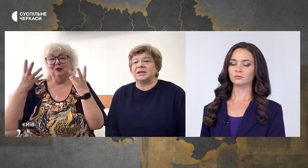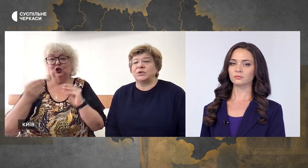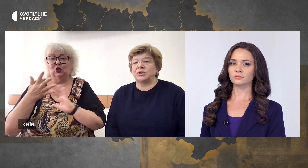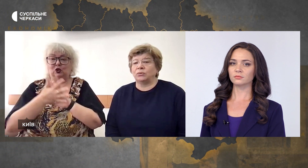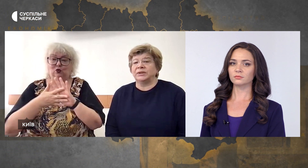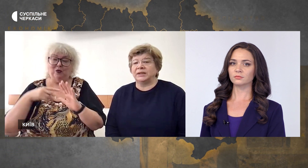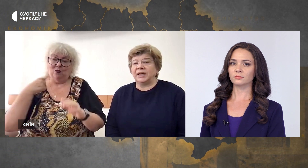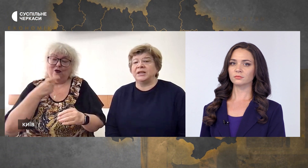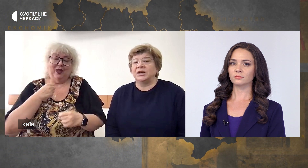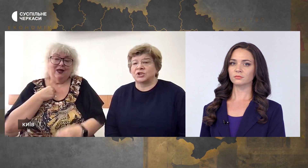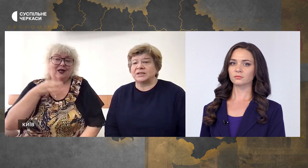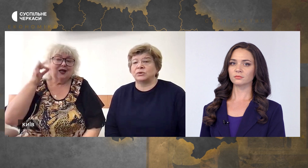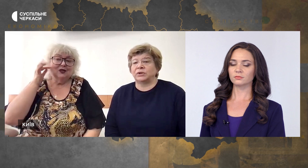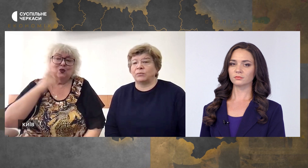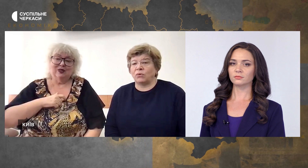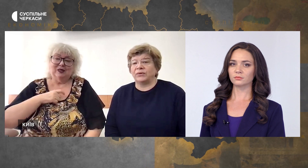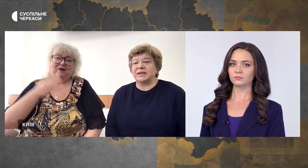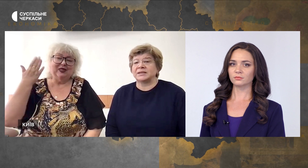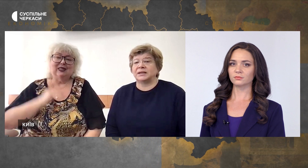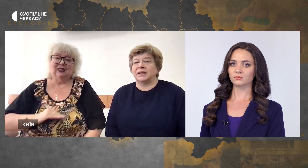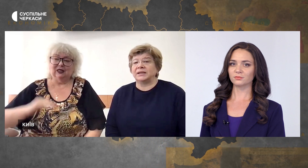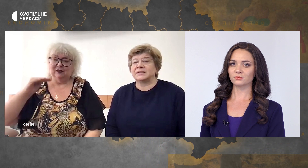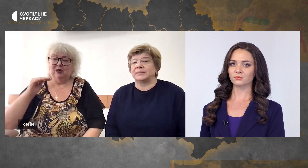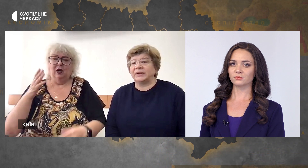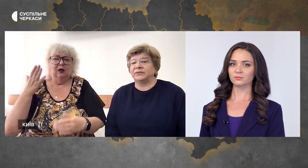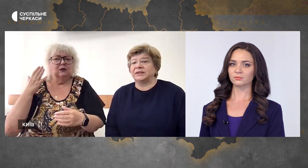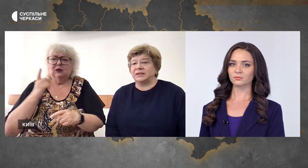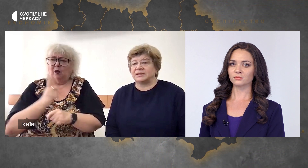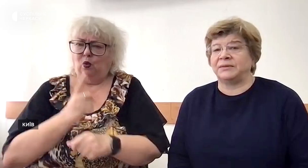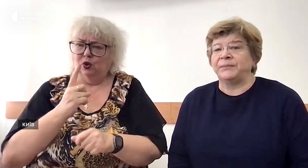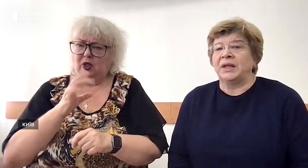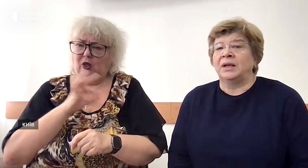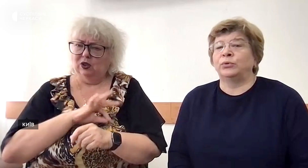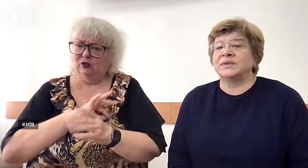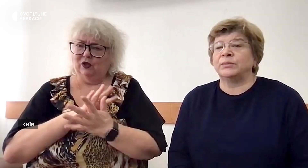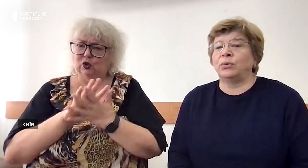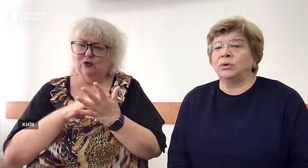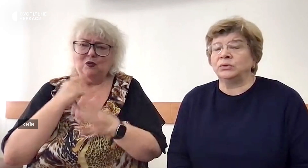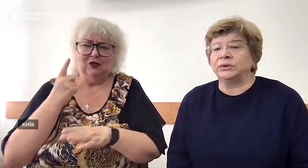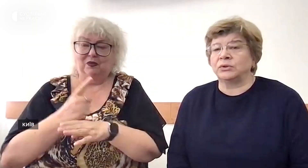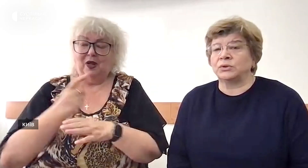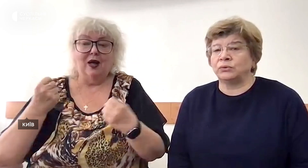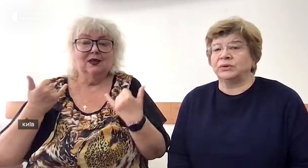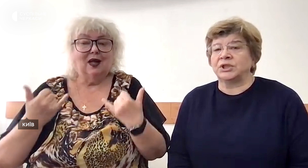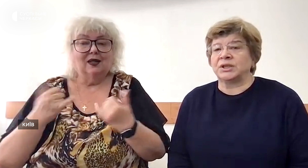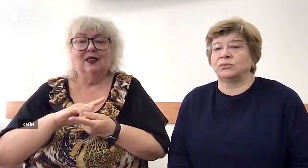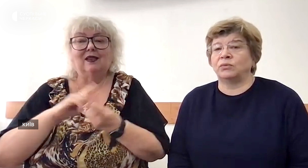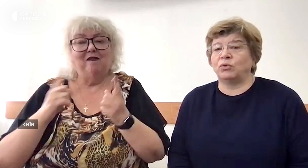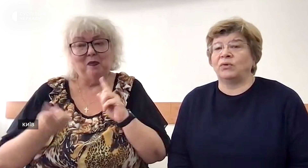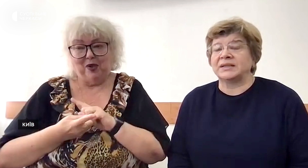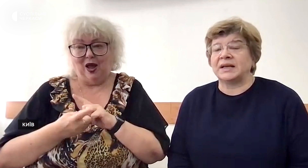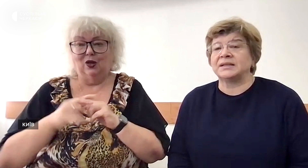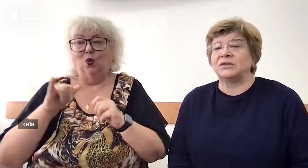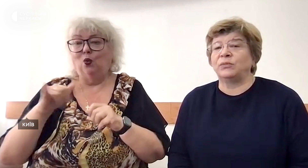вересня, міжнародний день, жестових мов. Я згадала себе в дитинстві, було заборонено використовувати